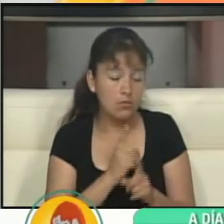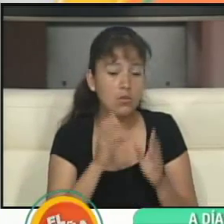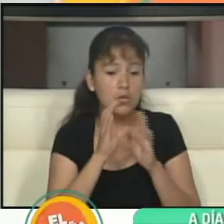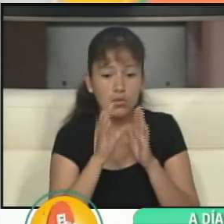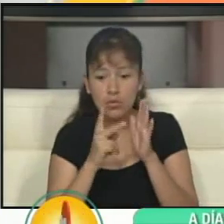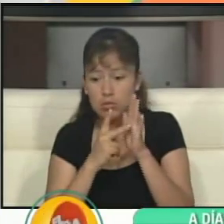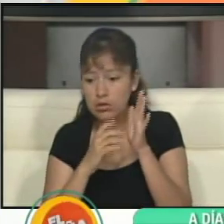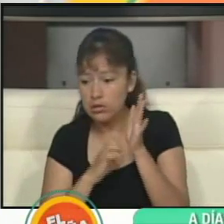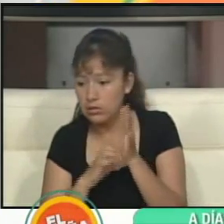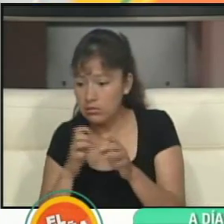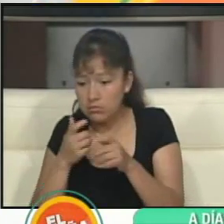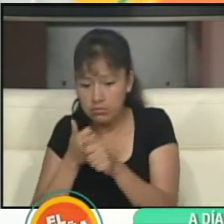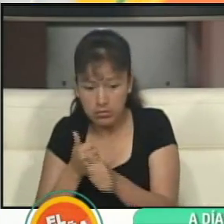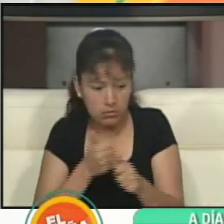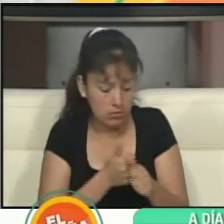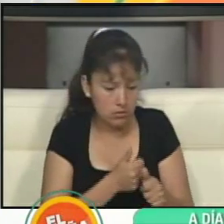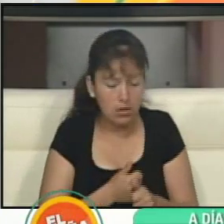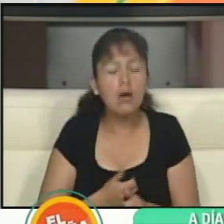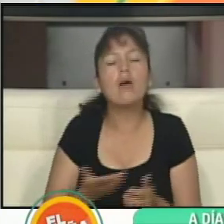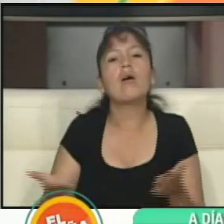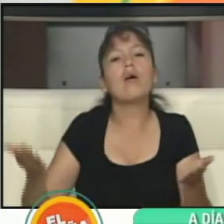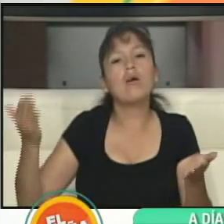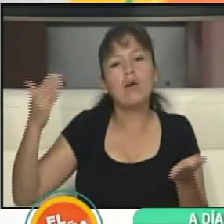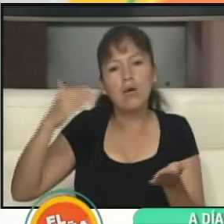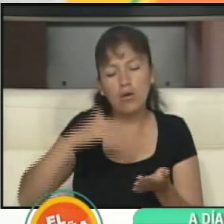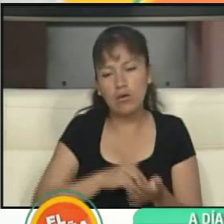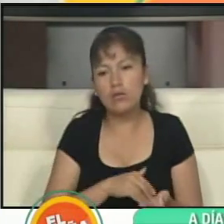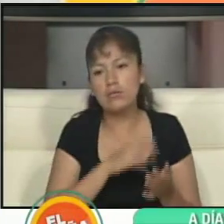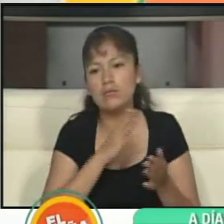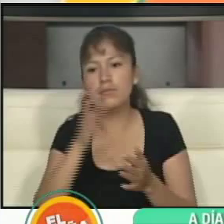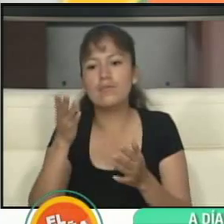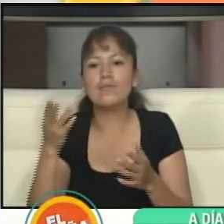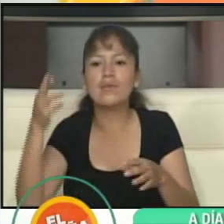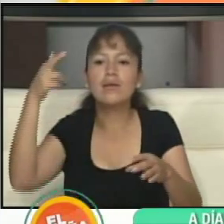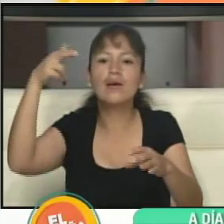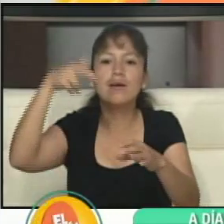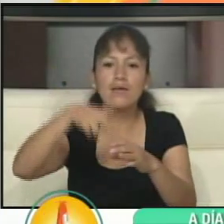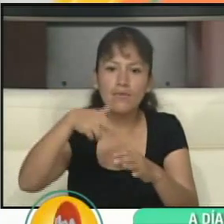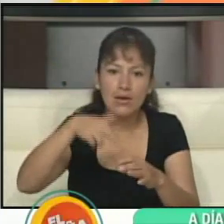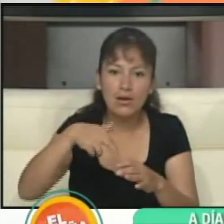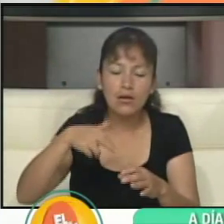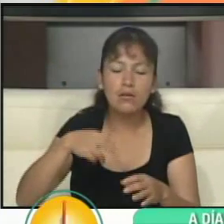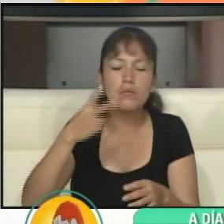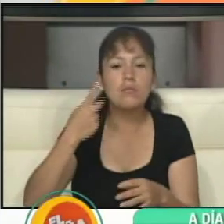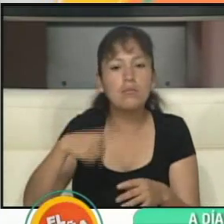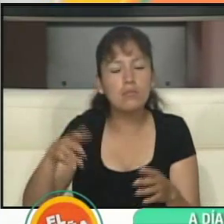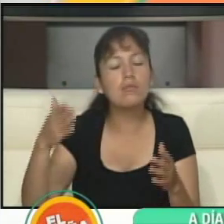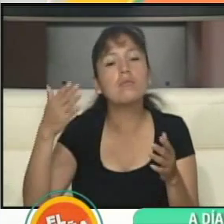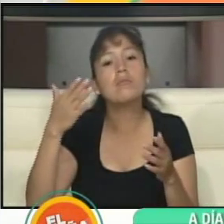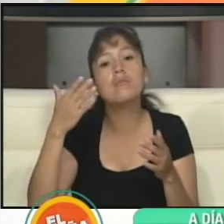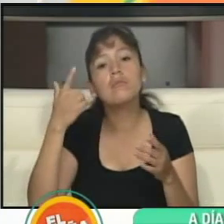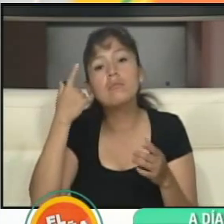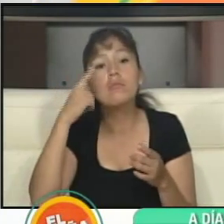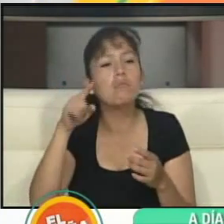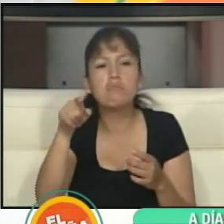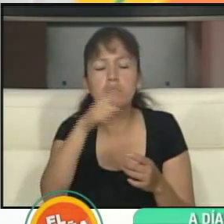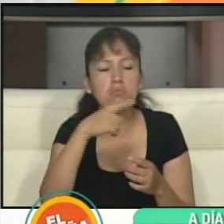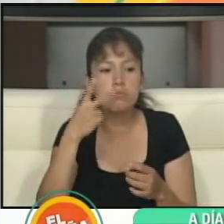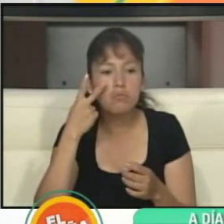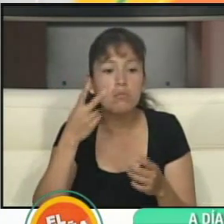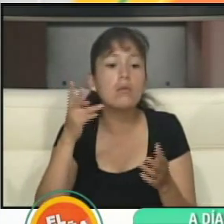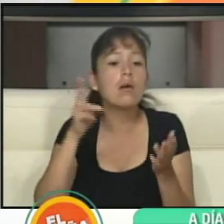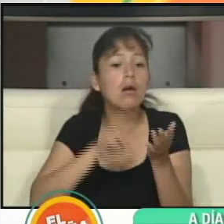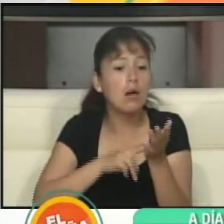Y otra vez tiene que procederse a través de un referéndum para ver también si se aprueba ese